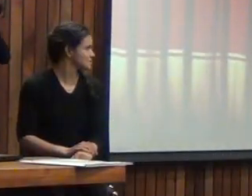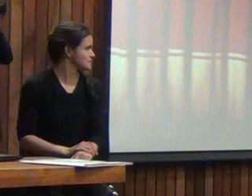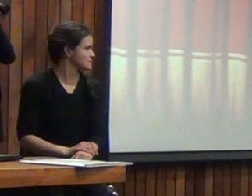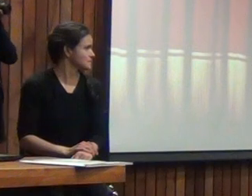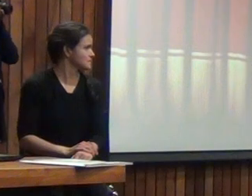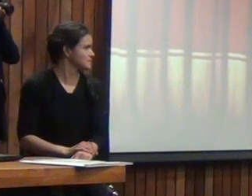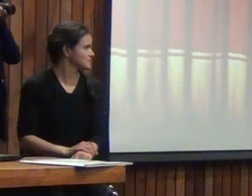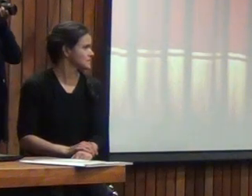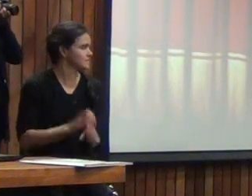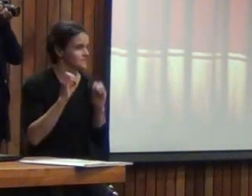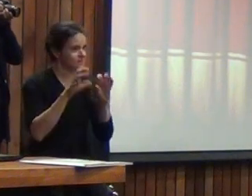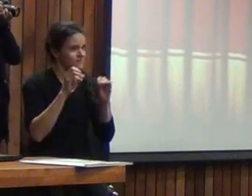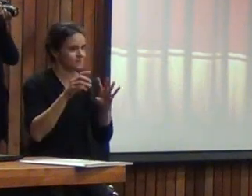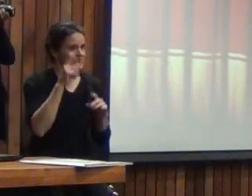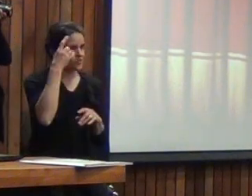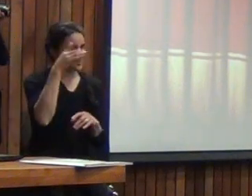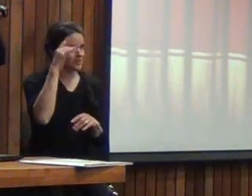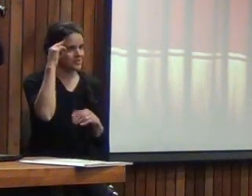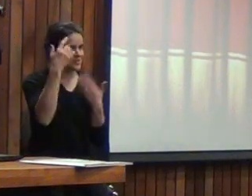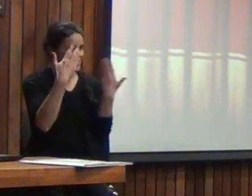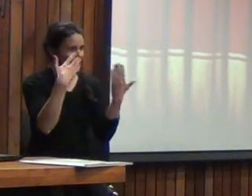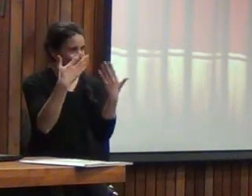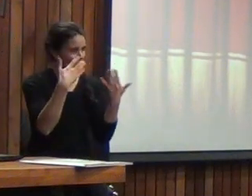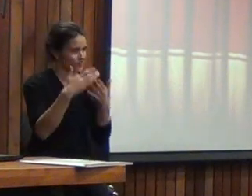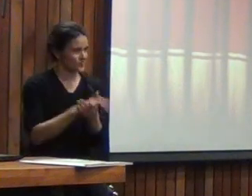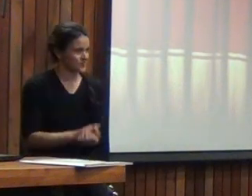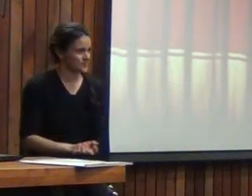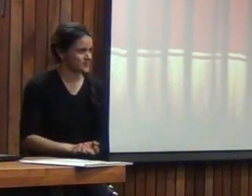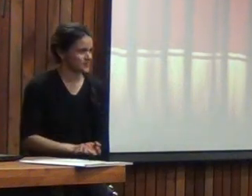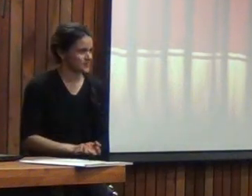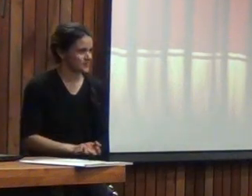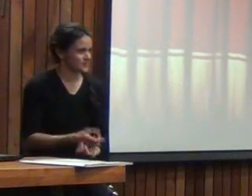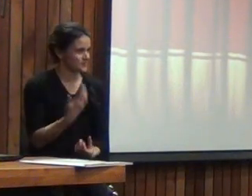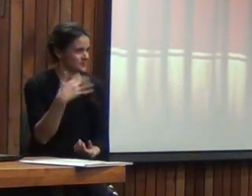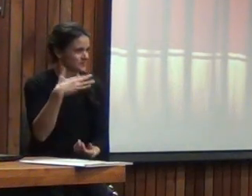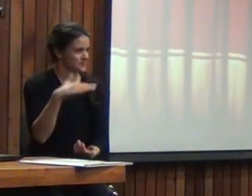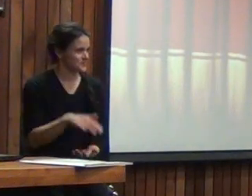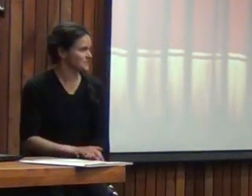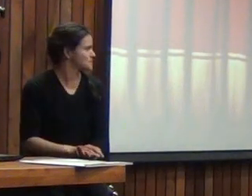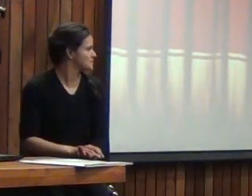la capacitación es solo para psicólogos así que también hay que tenerlo en cuenta